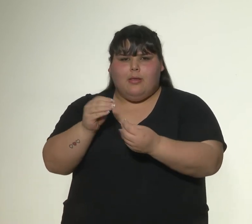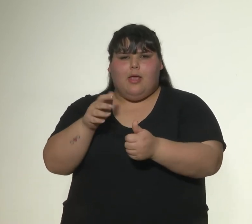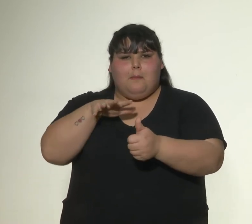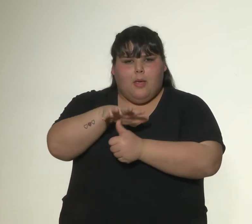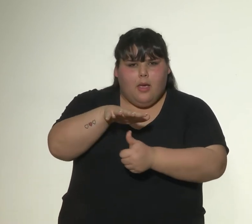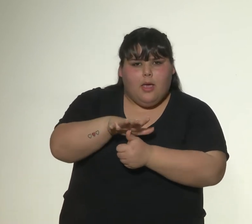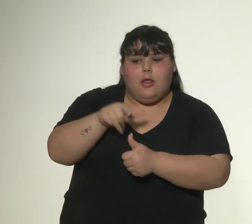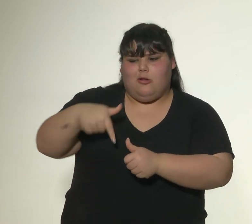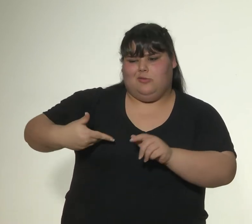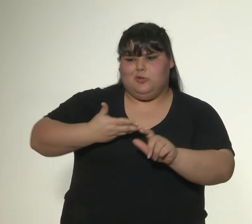en nuestra sociedad.